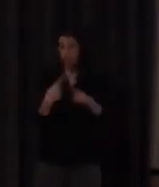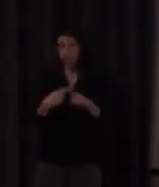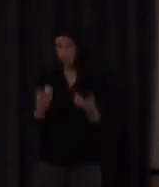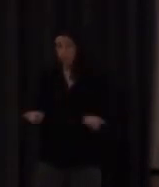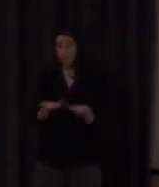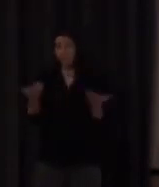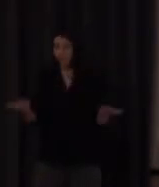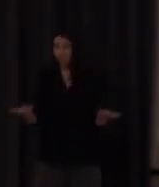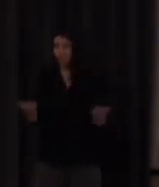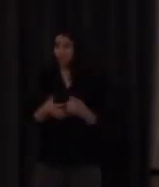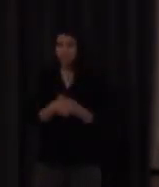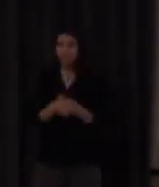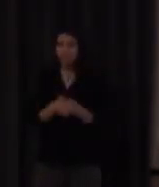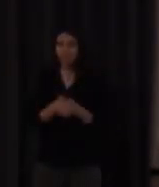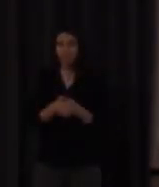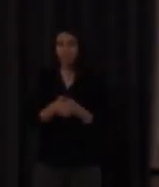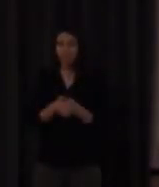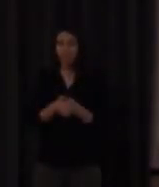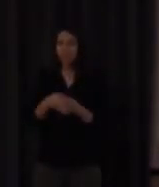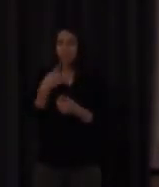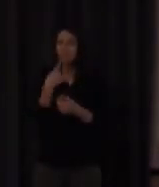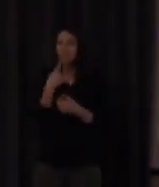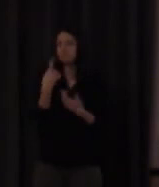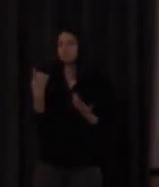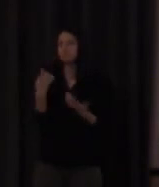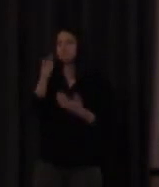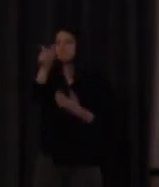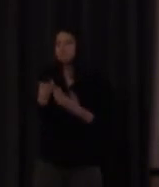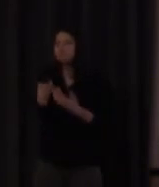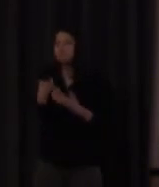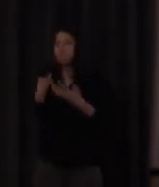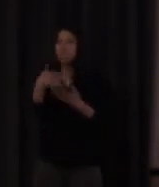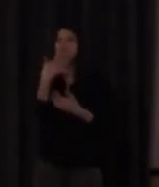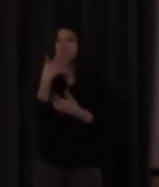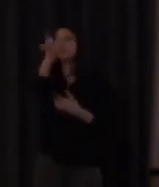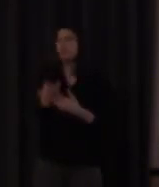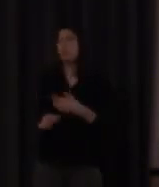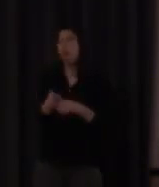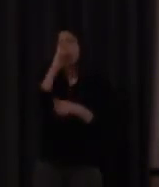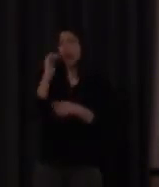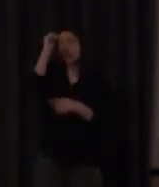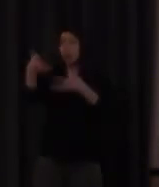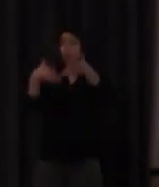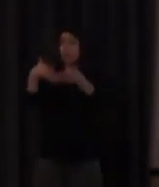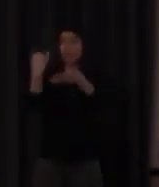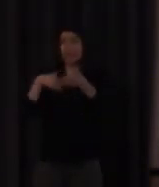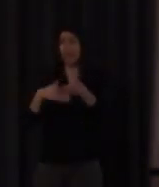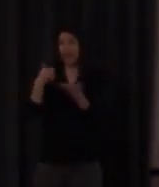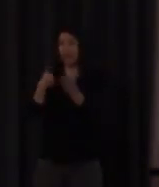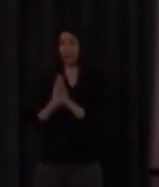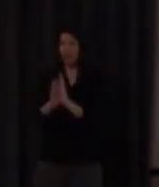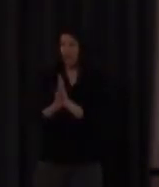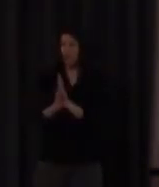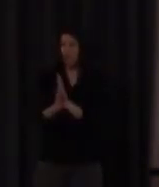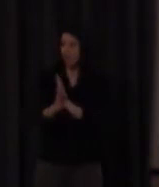que a ver qué es esto que solo signe y ya tenemos el primer y grandísimo y muchas veces último